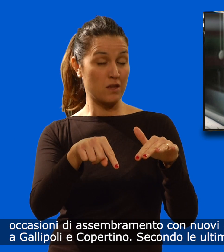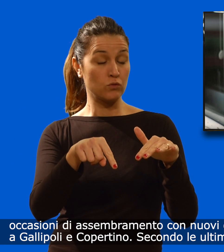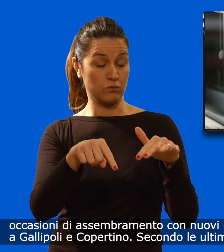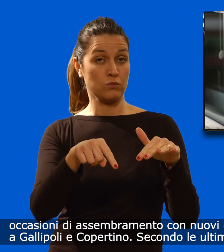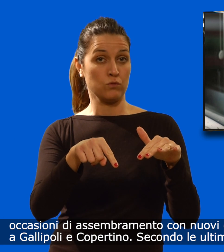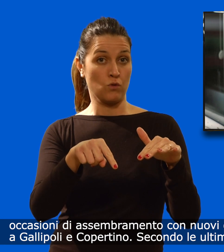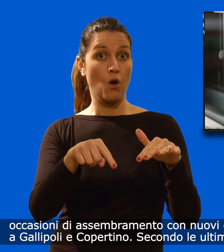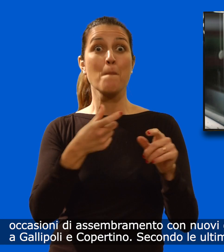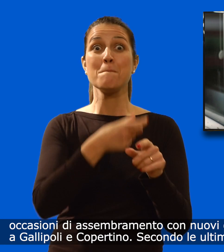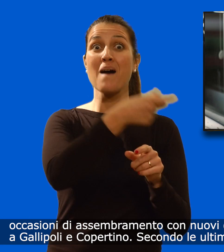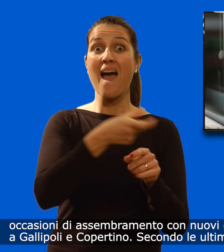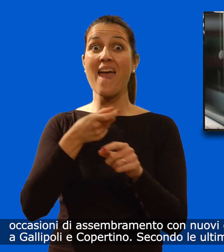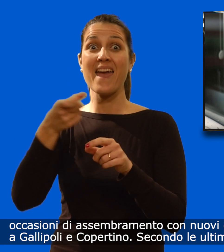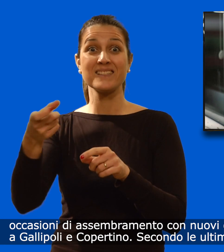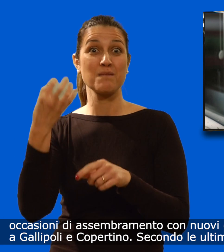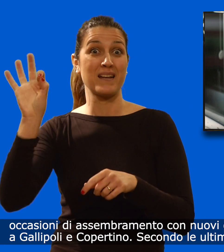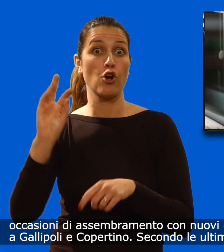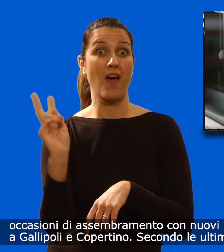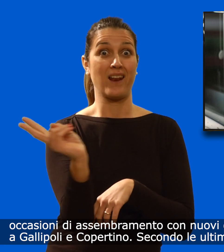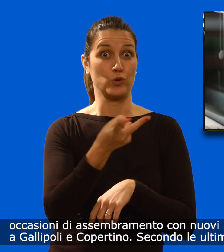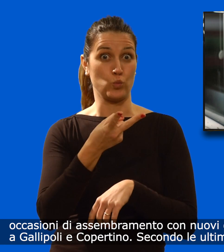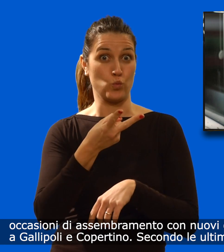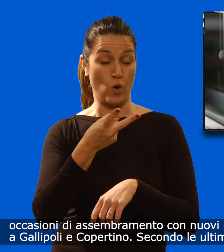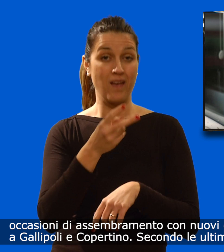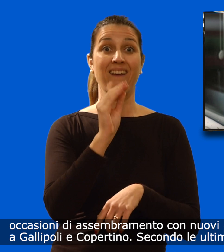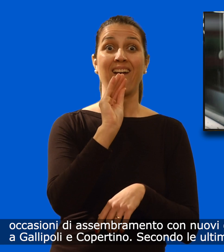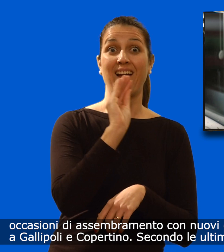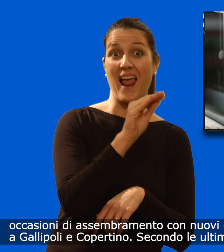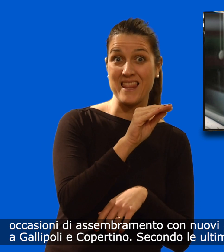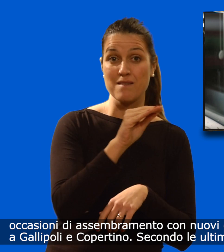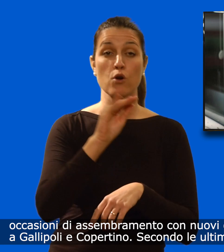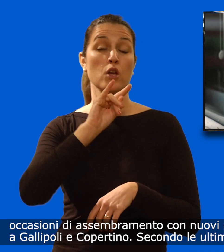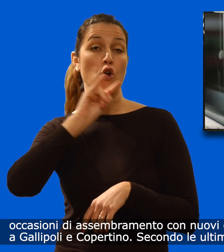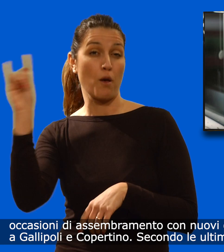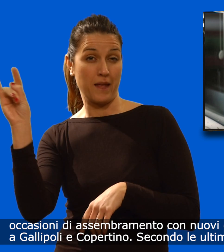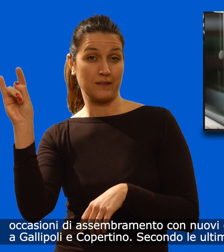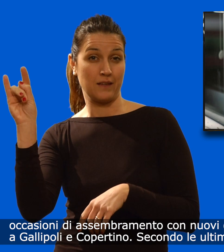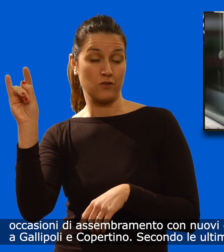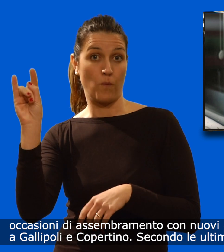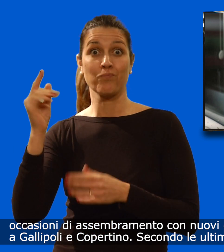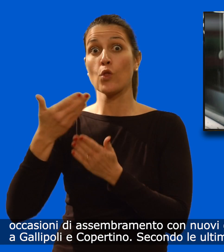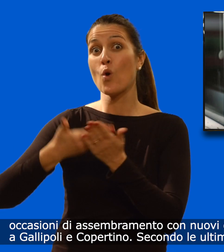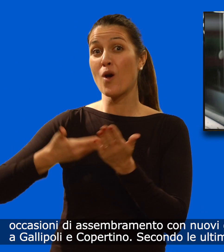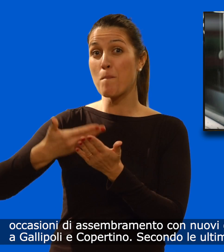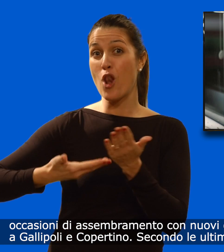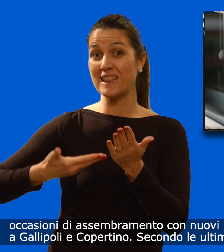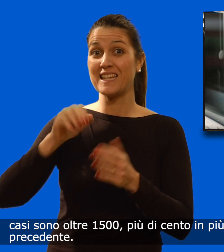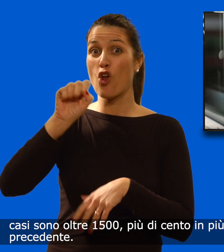quanto accade a Gallipoli è copertino. Secondo le ultime rilevazioni della ASL i